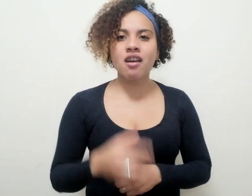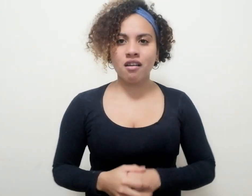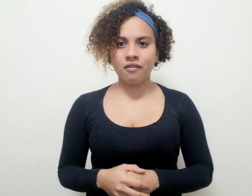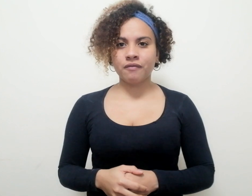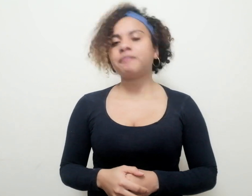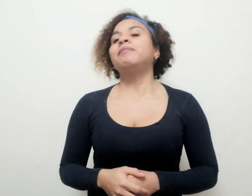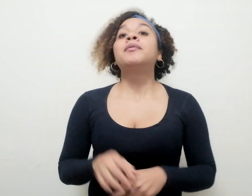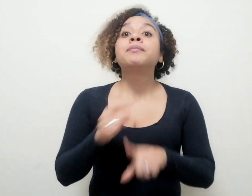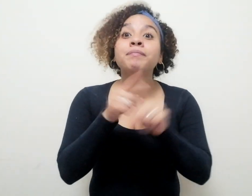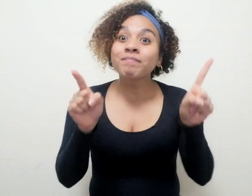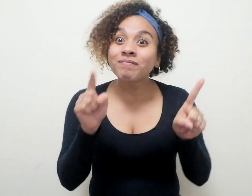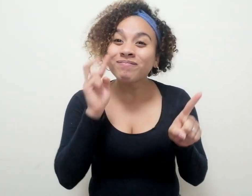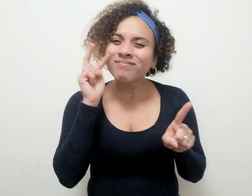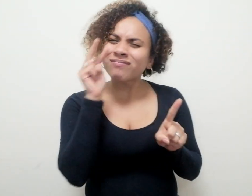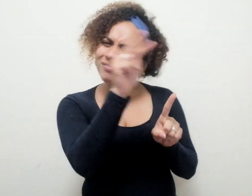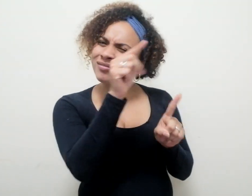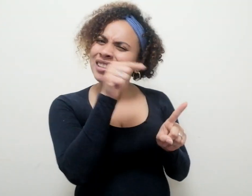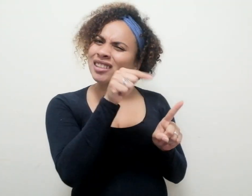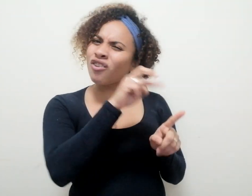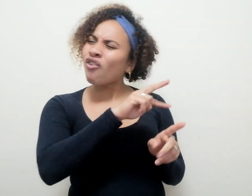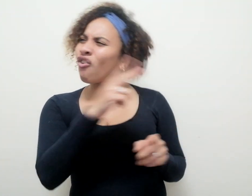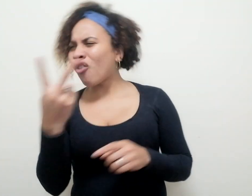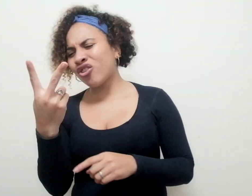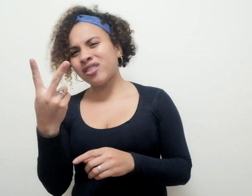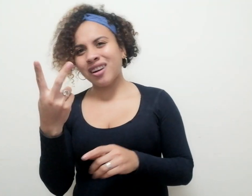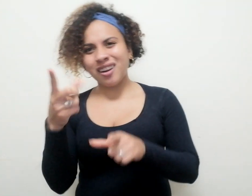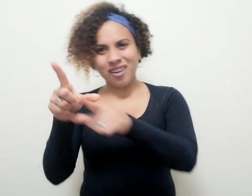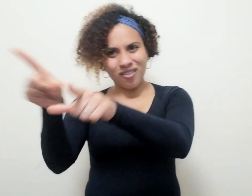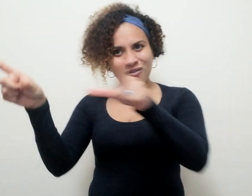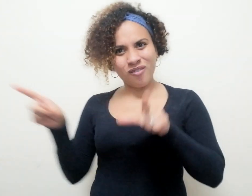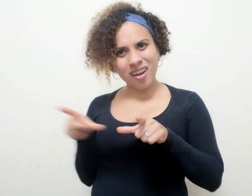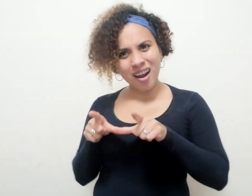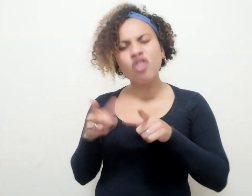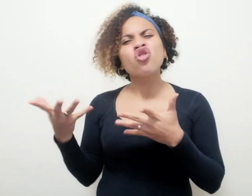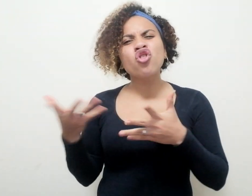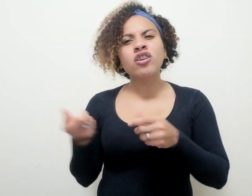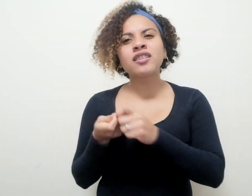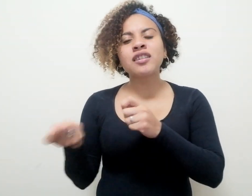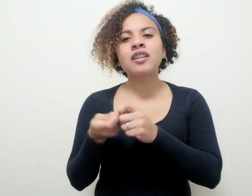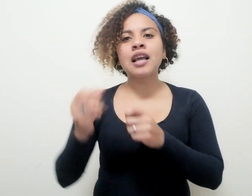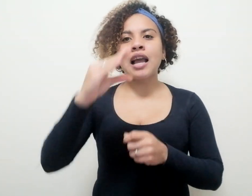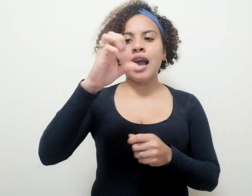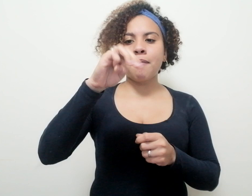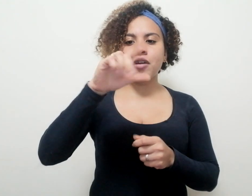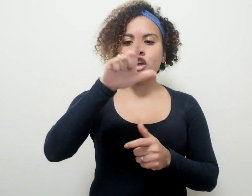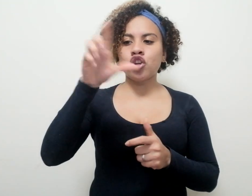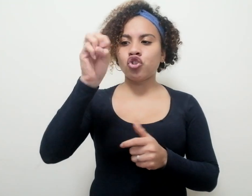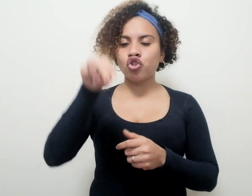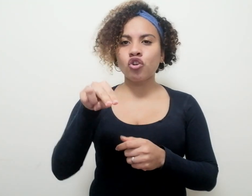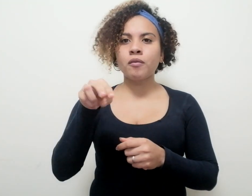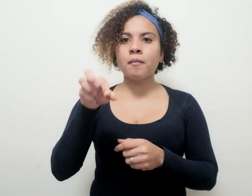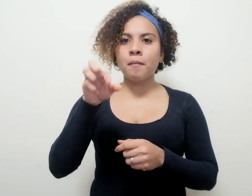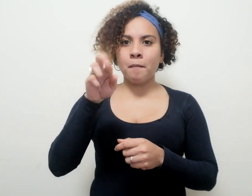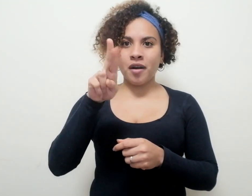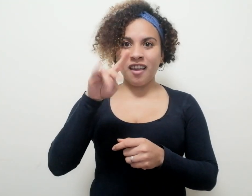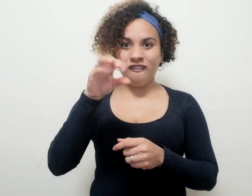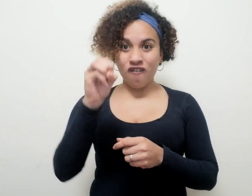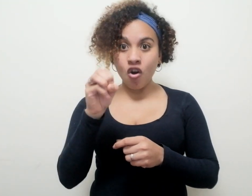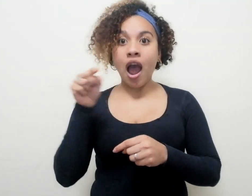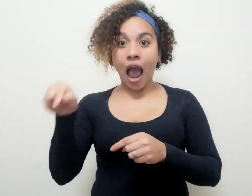Pero a la observación de esta otra instalación, ubicada en el camión central del predio y a la cual ha venido